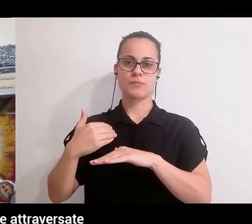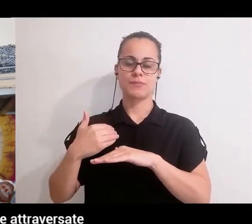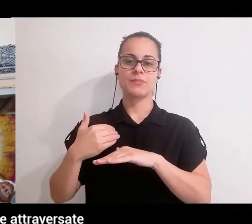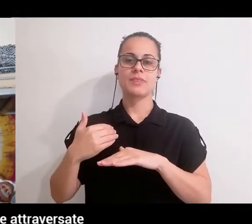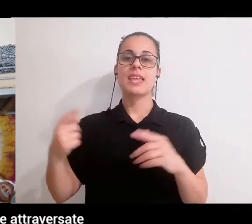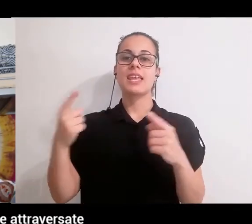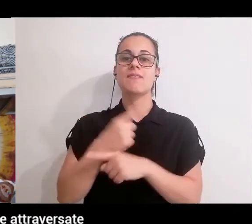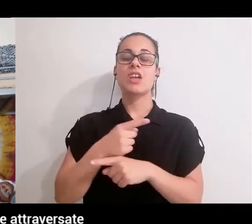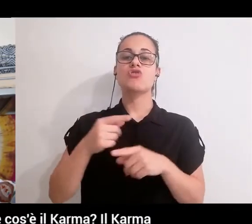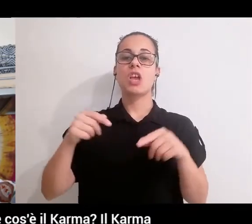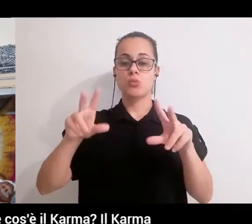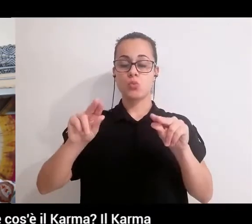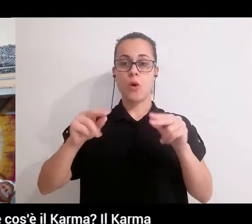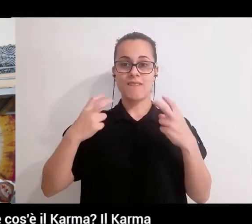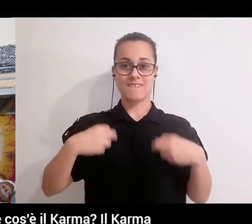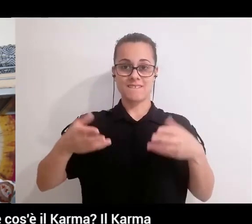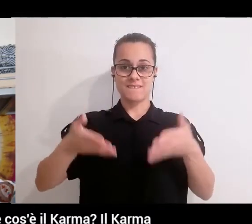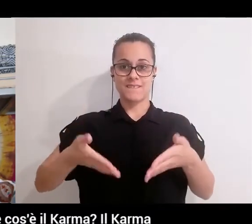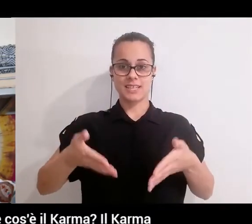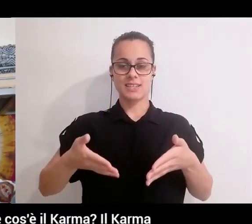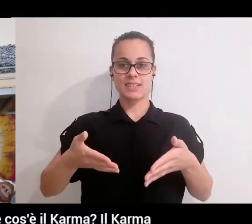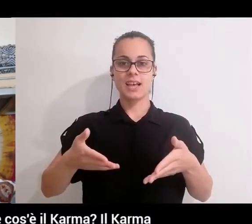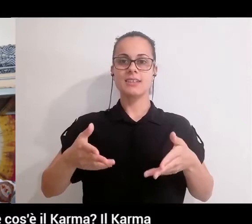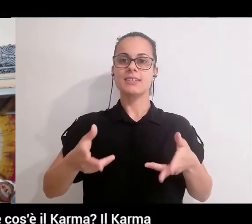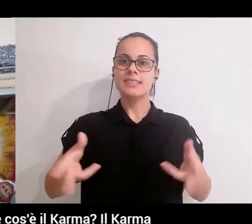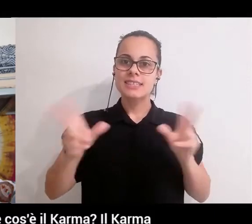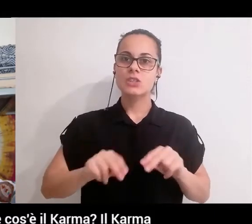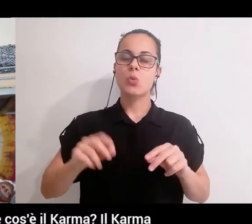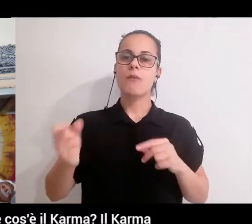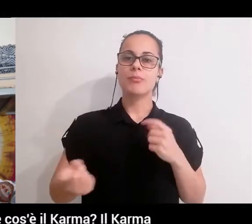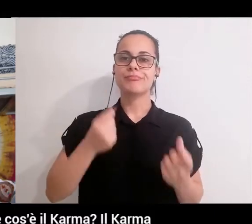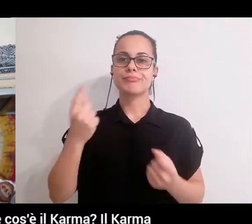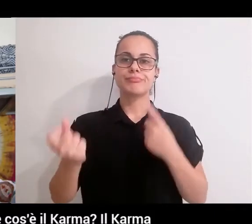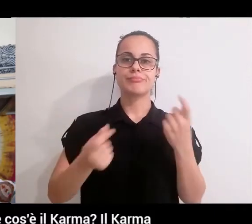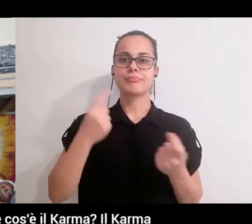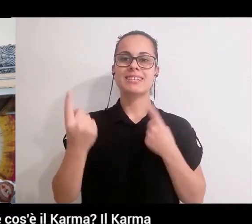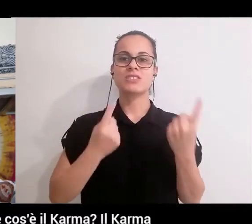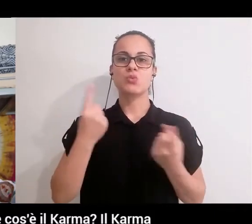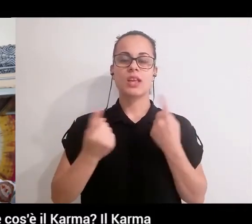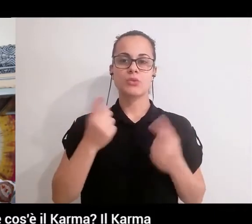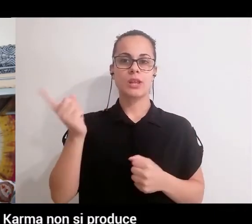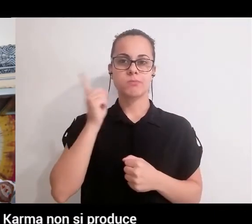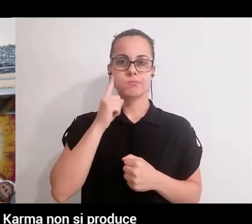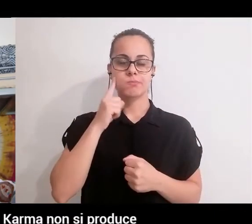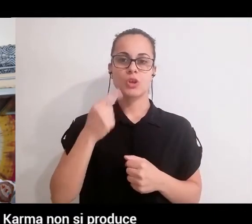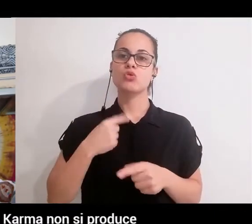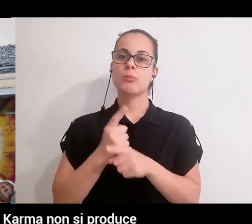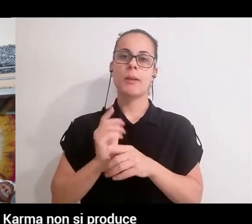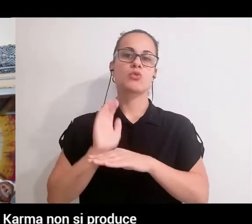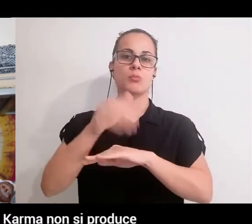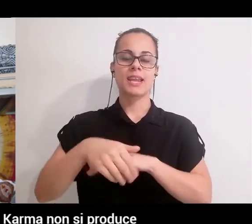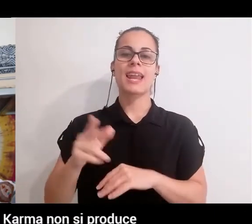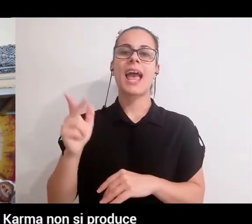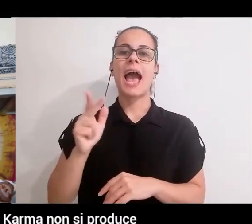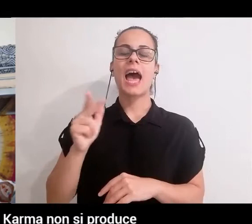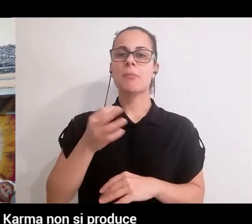per essere attraversate e idealmente per essere superate. Ma che cos'è il karma? Il karma si produce a seguito